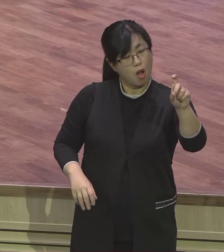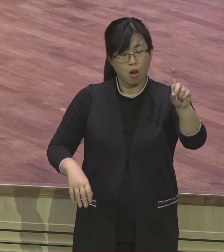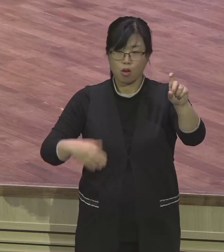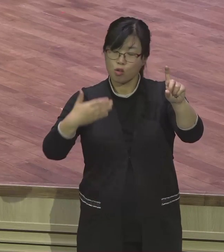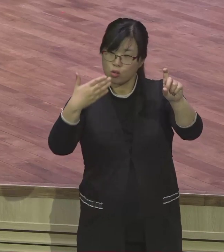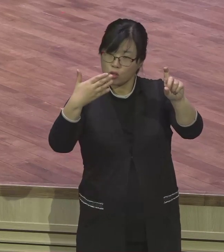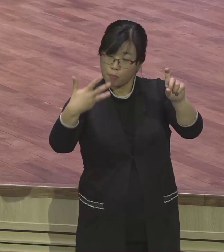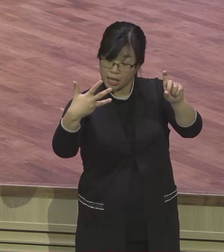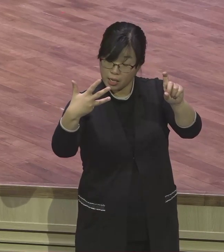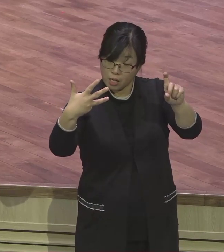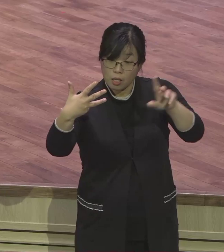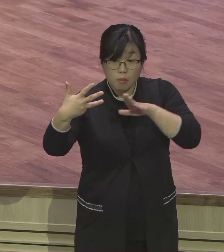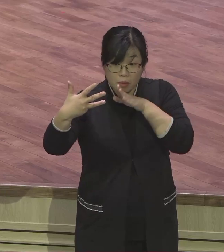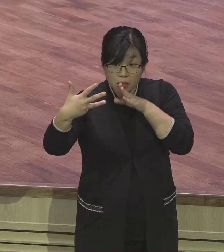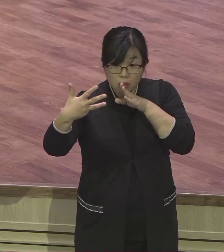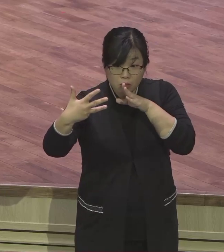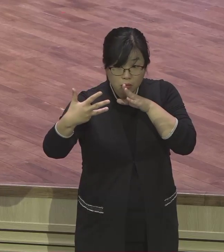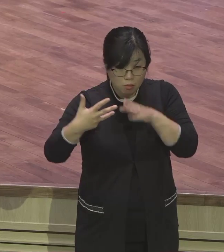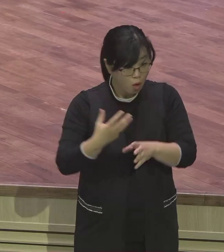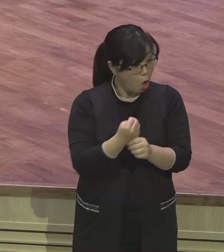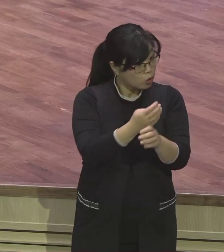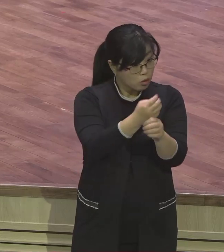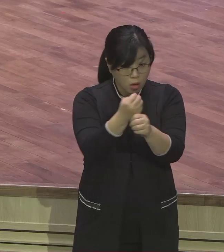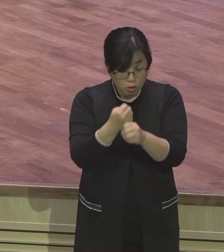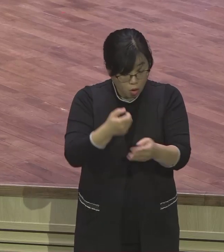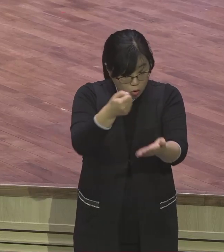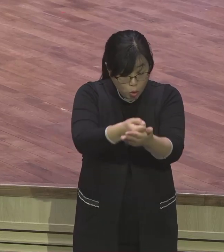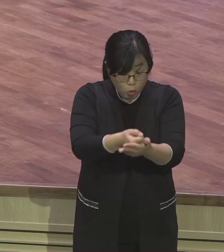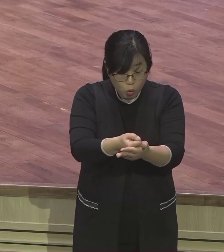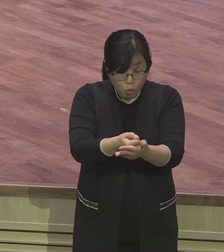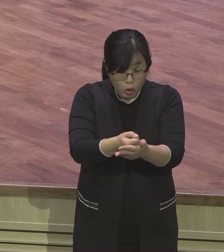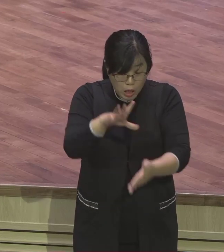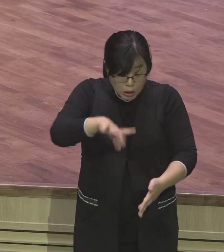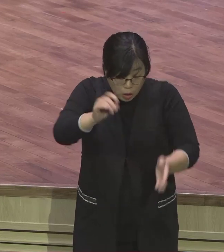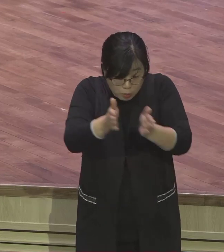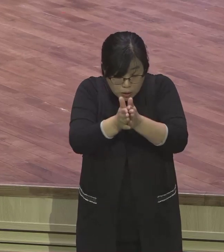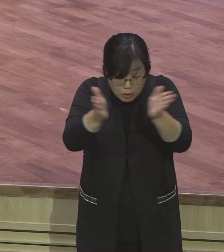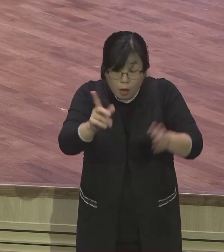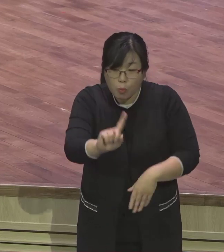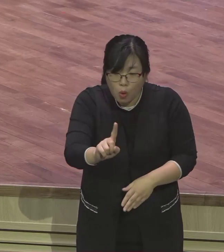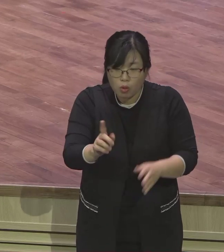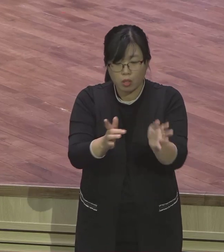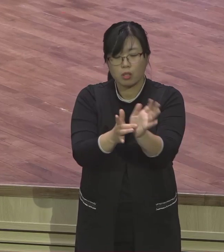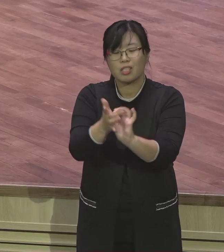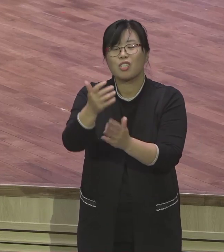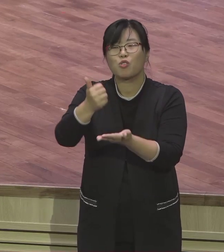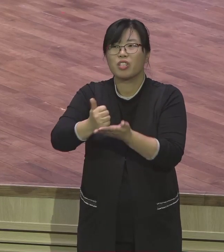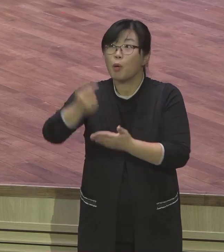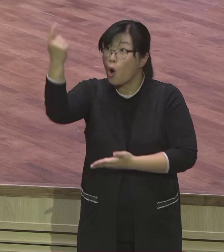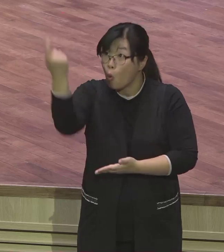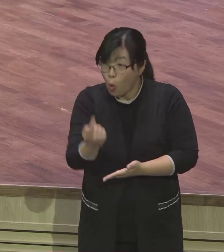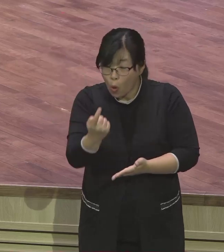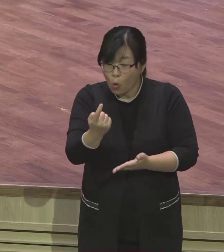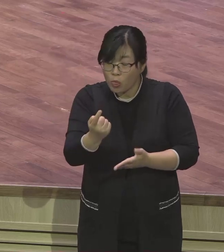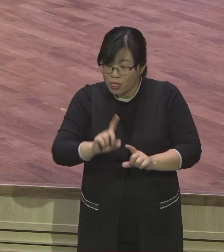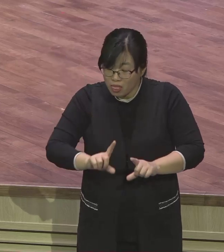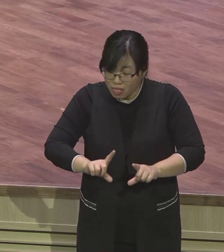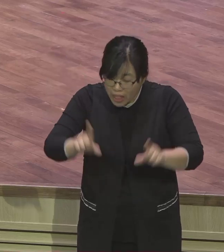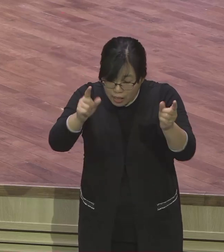구원하고 오신 그날부터 지금까지 계산하고 있는 거라니까요. 그러니까 예수의 시도의 은약의 여정 속에 여러분 들어있다니까요. 믿든 안 믿든 상관없어요.